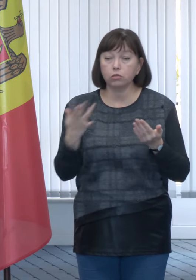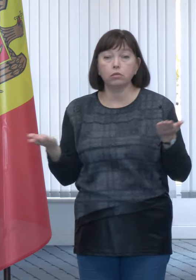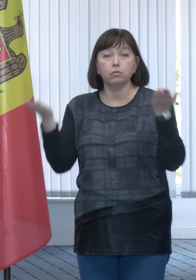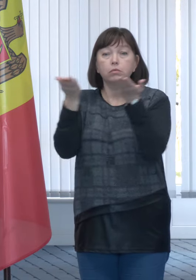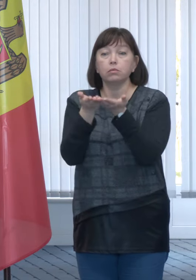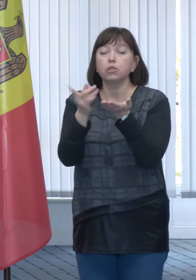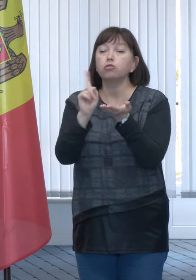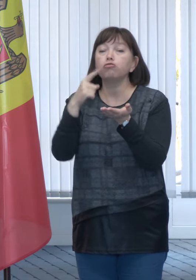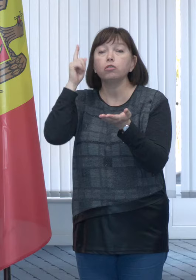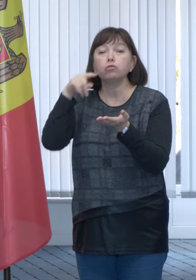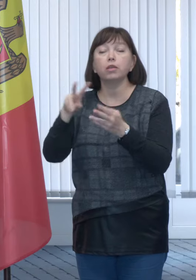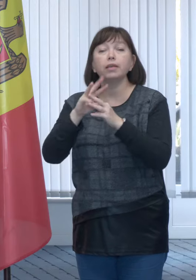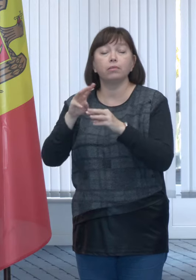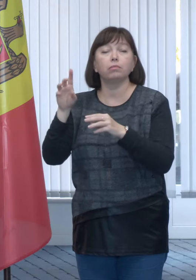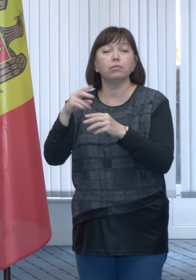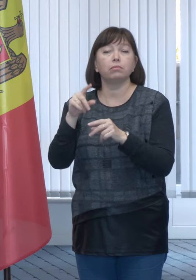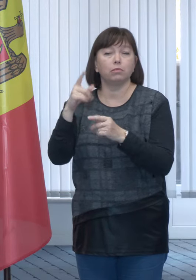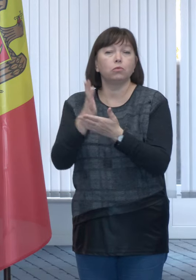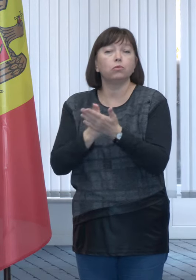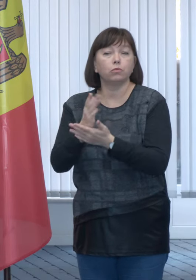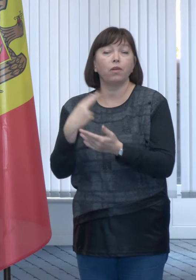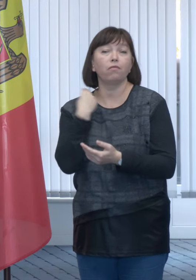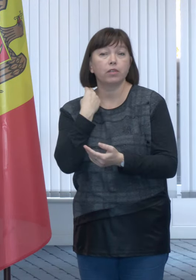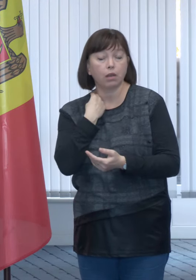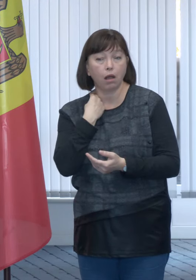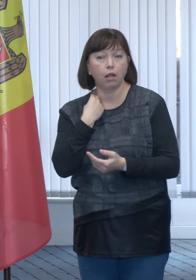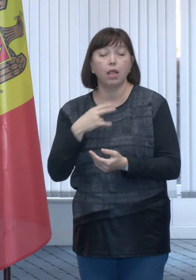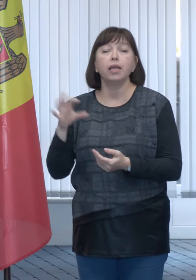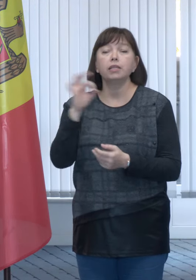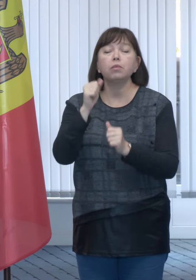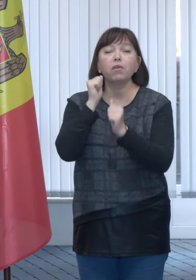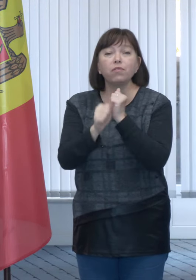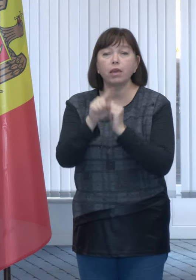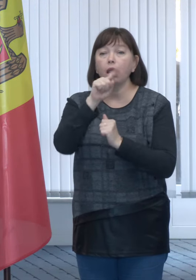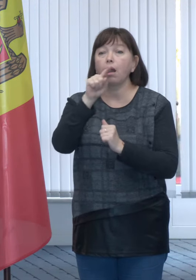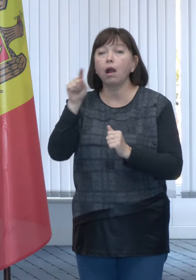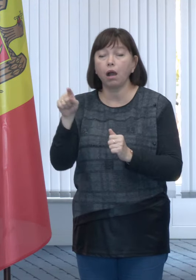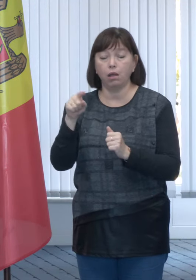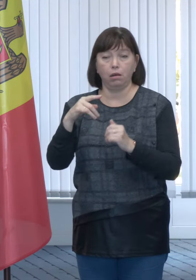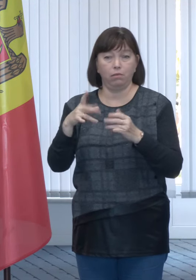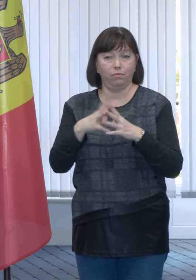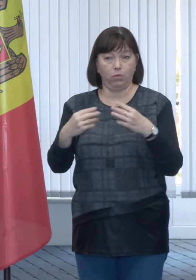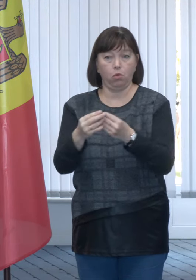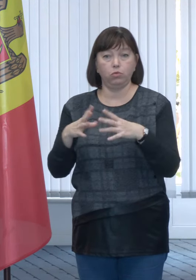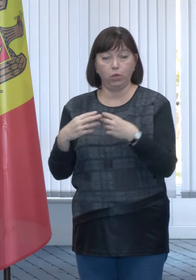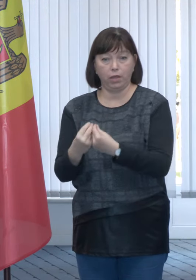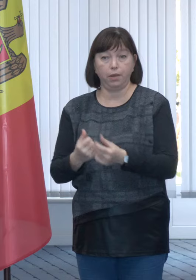cu ce cunoaște Serviciul Fiscal de Stat despre fiecare gospodărie.